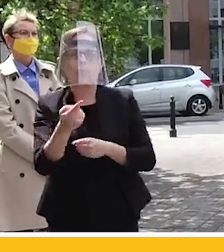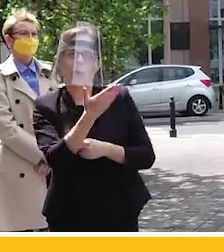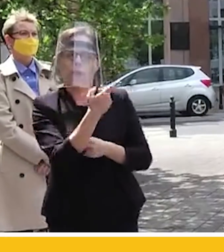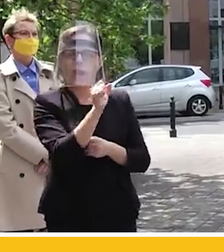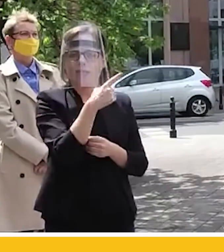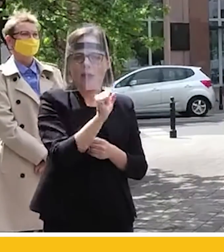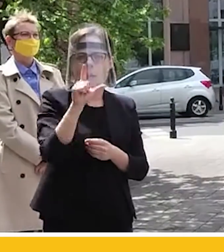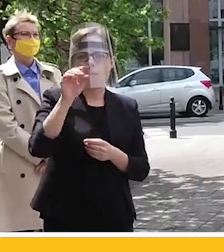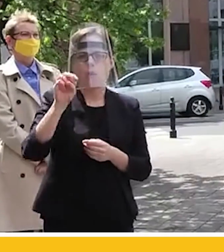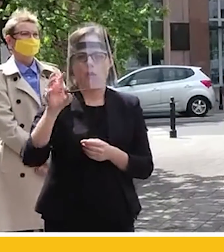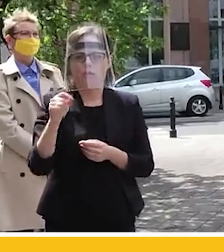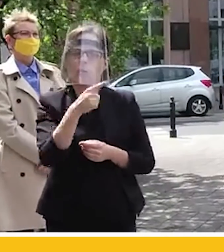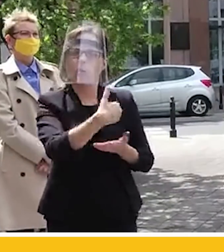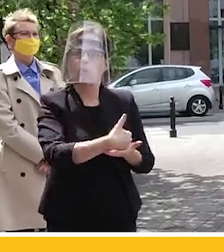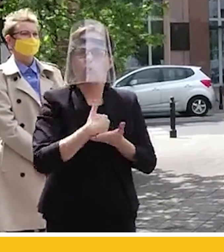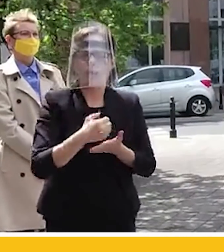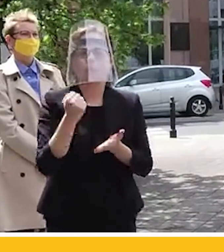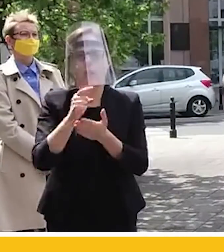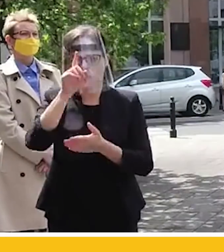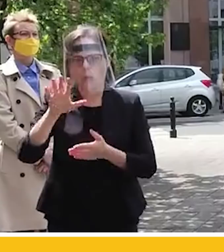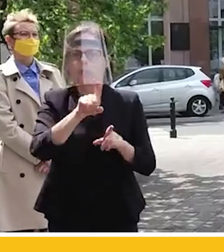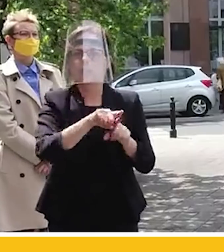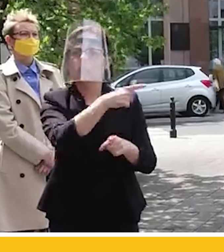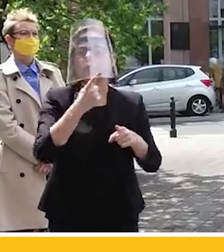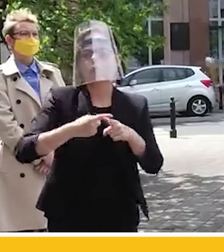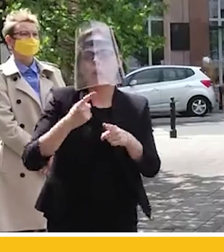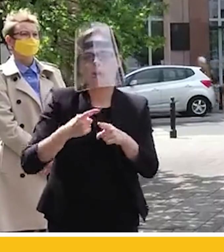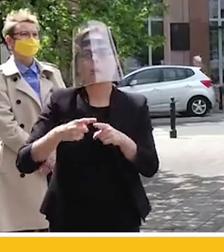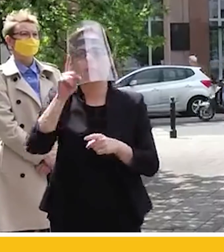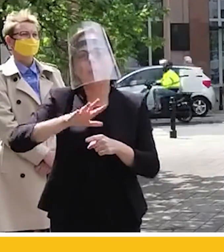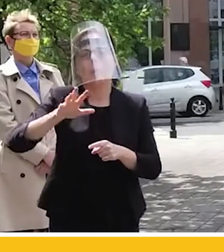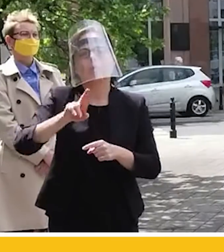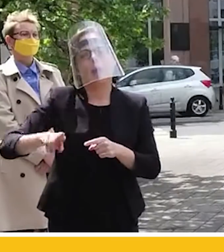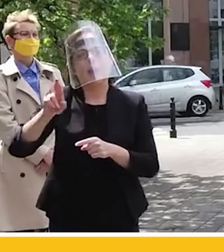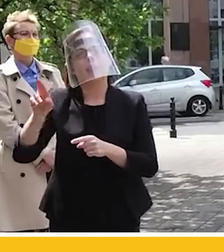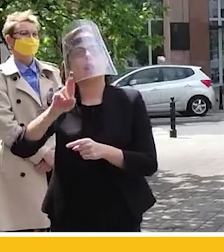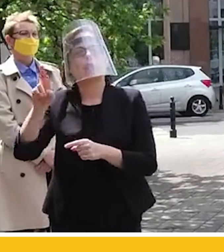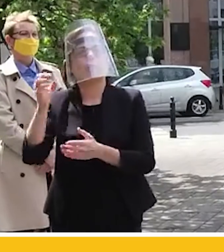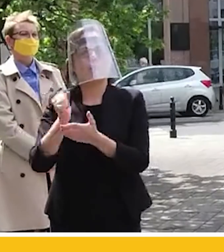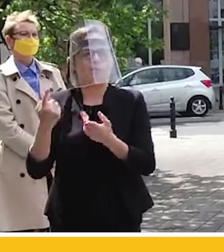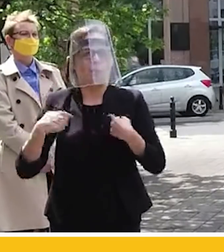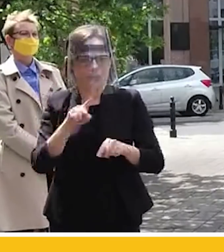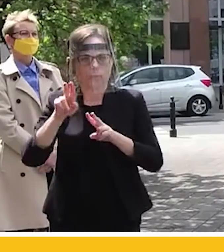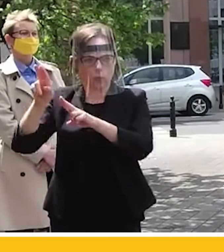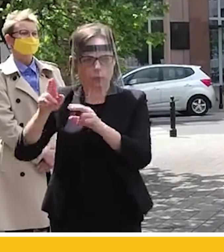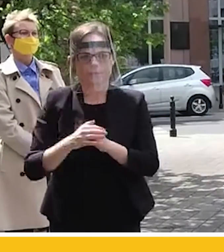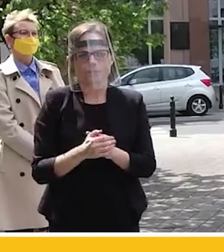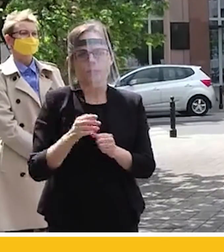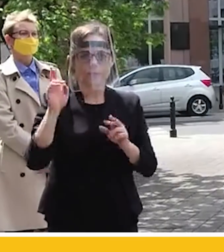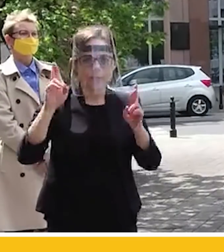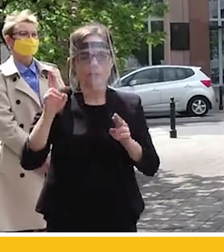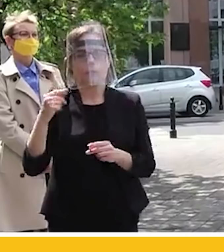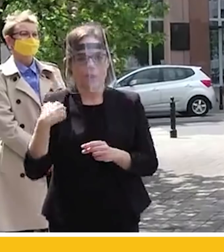doradczyni do spraw społecznych, ale też członkini społecznej rady przy Rzeczniku Praw Obywatelskich. Mam nadzieję, że kiedy zostanę